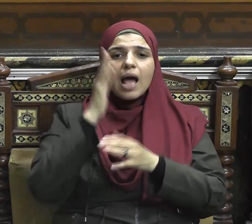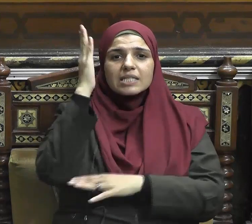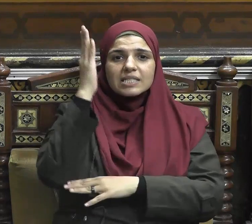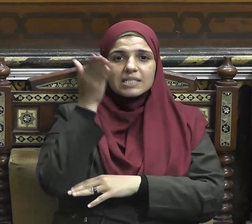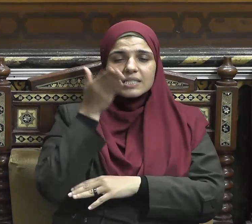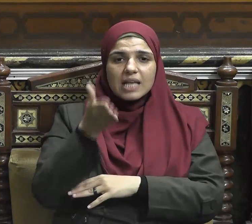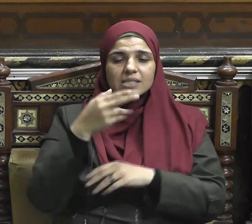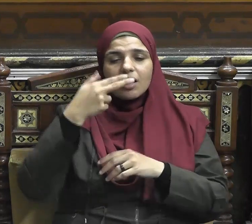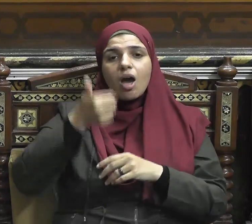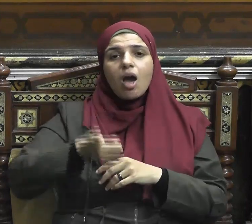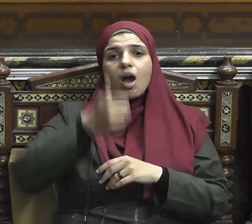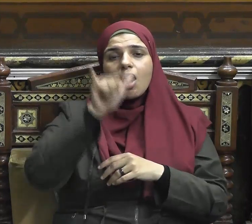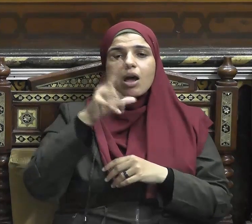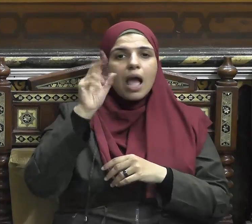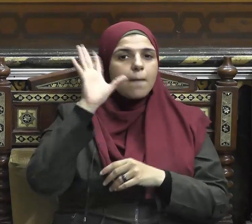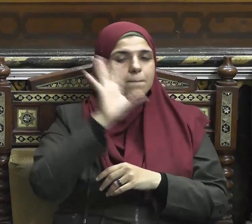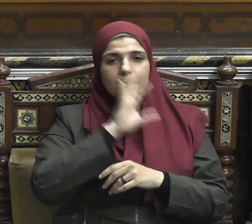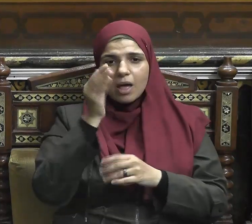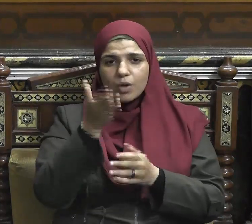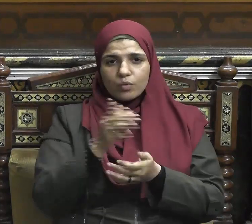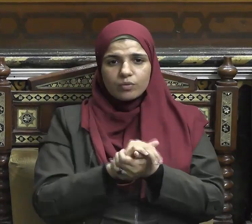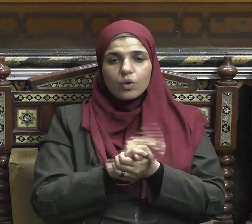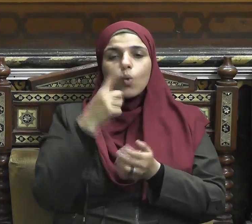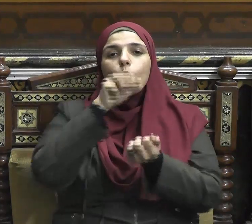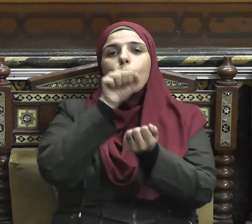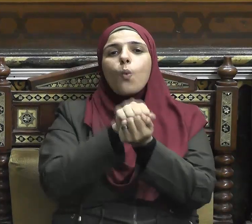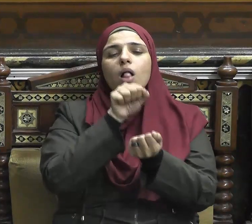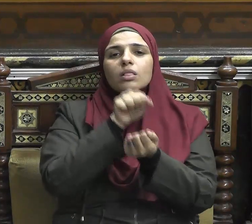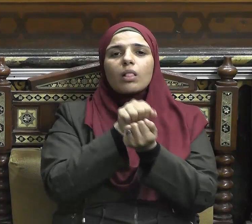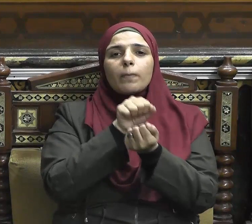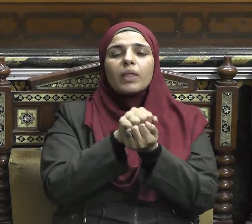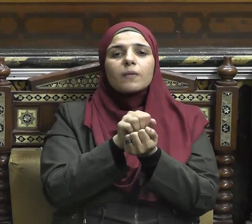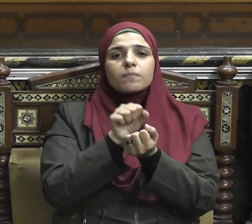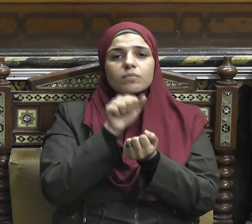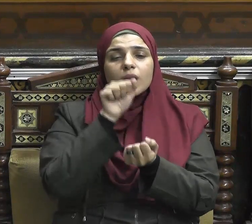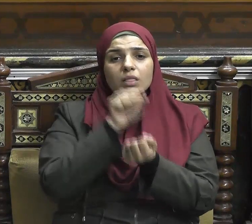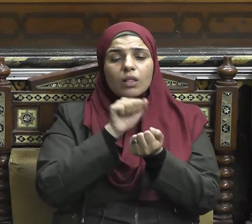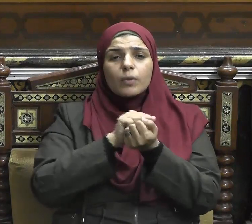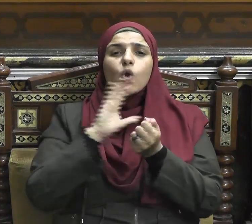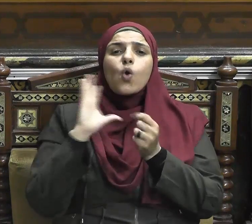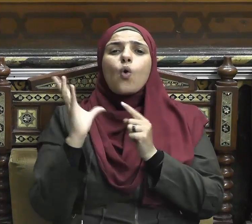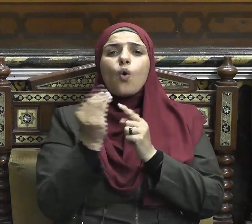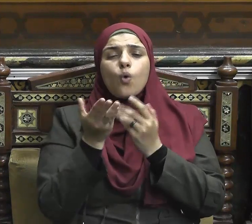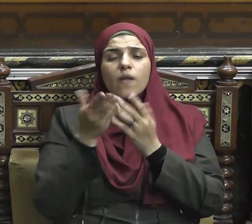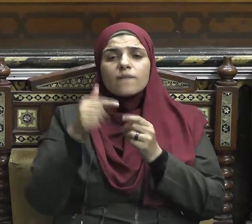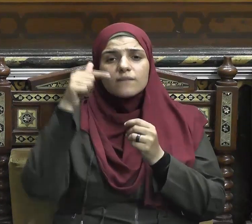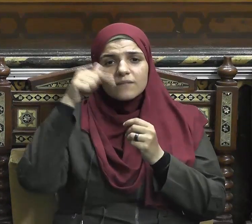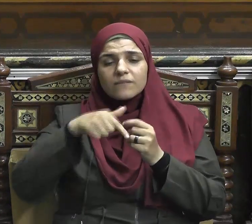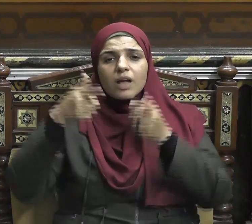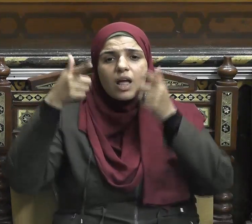صحيح لإسلام ومقصده ومما لا شك فيه أن فهم جوهر